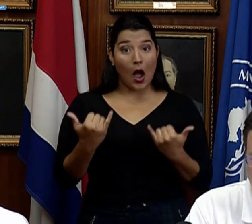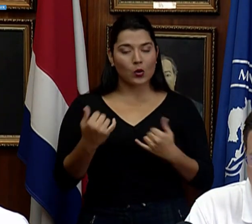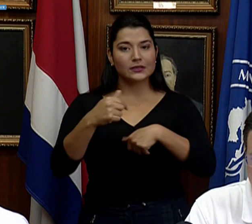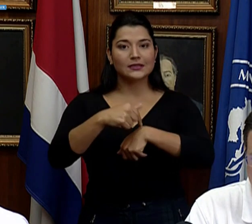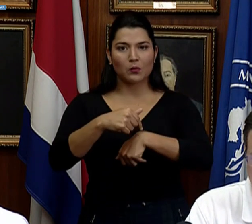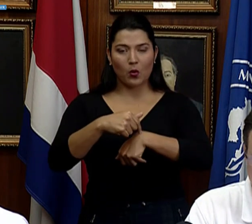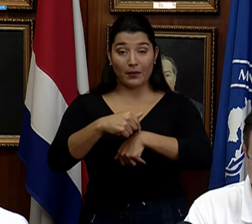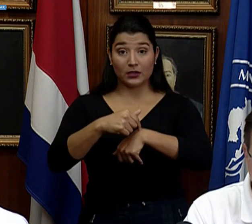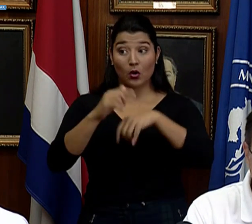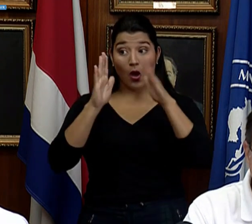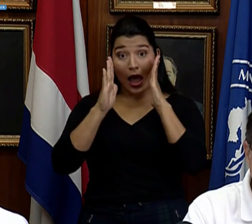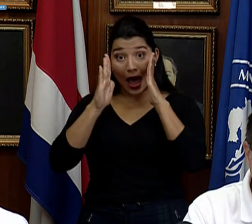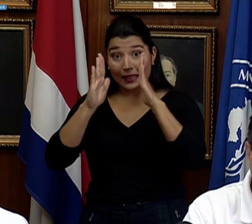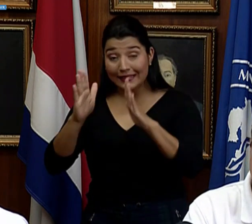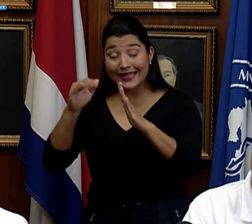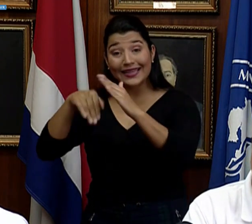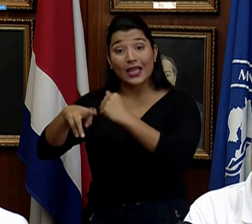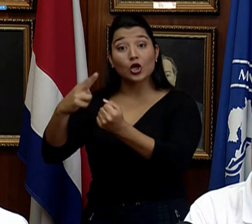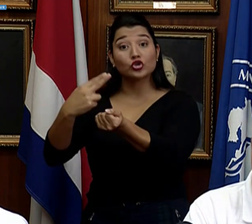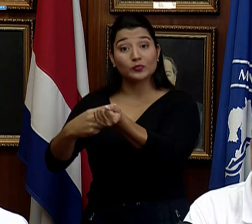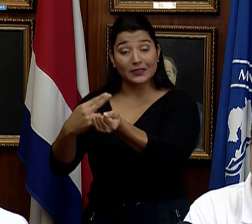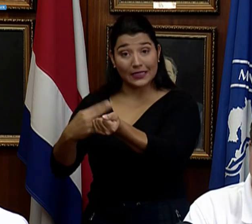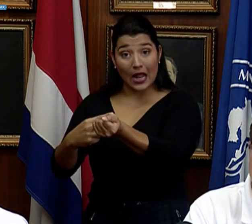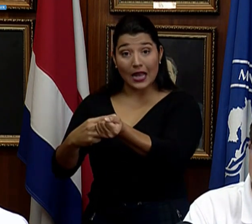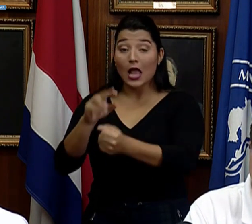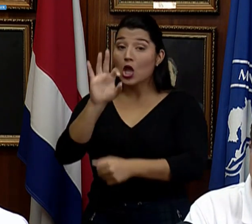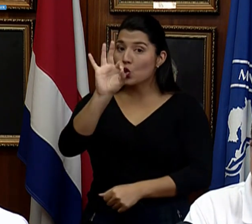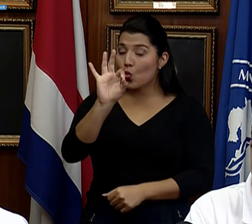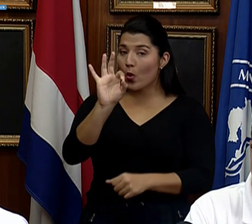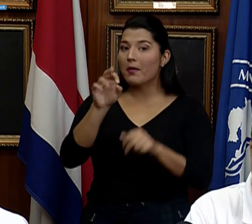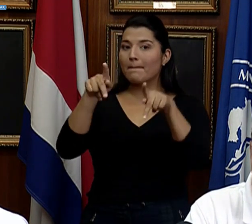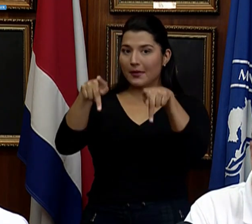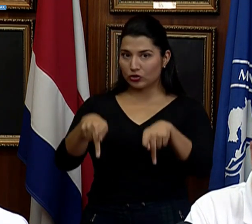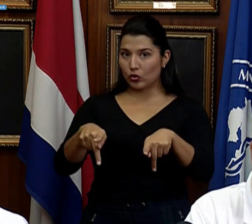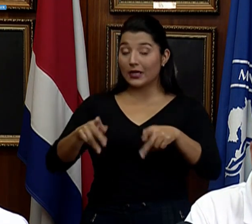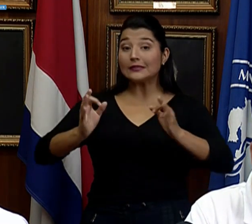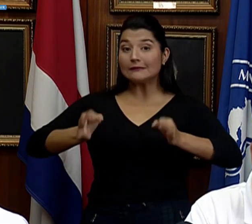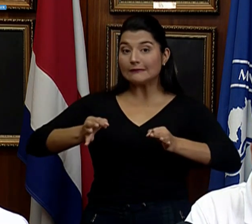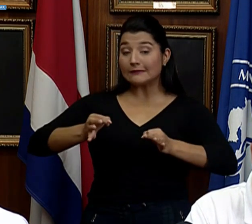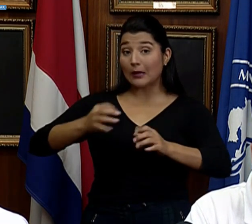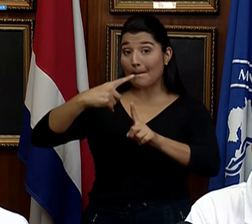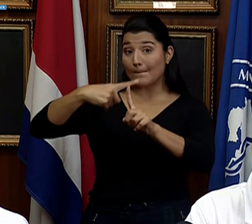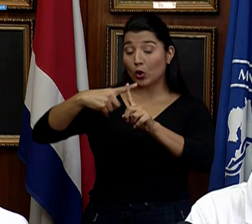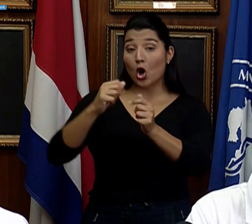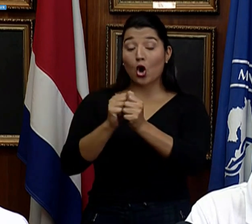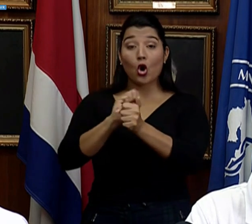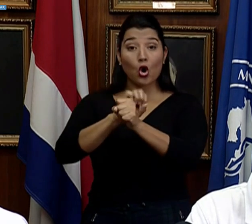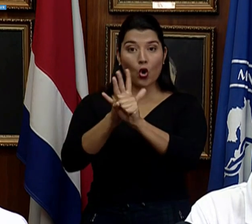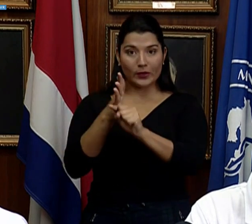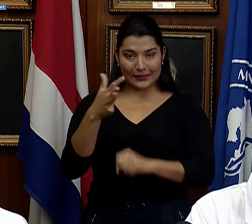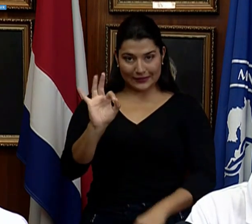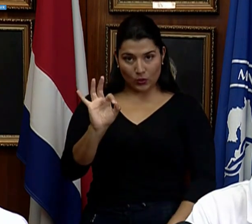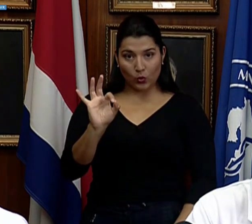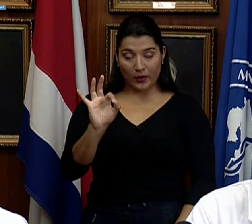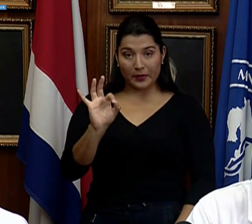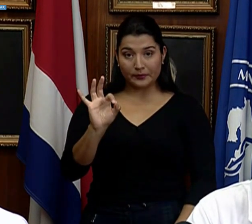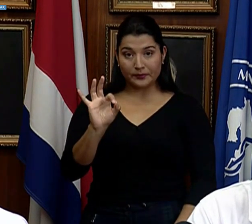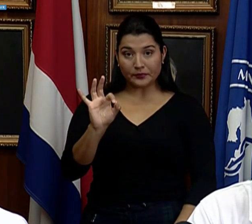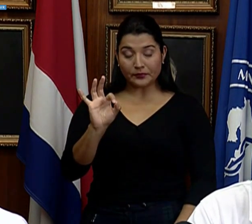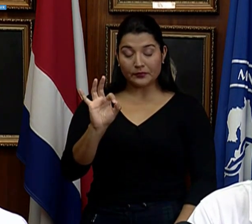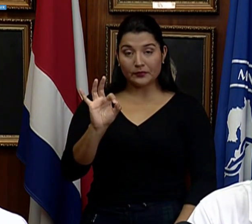dentro de los hospitales a nueve pacientes confirmados con COVID-19. Sí,